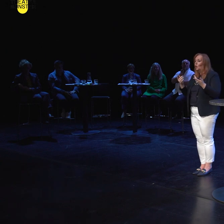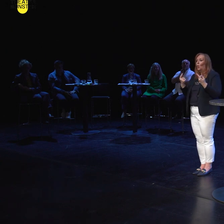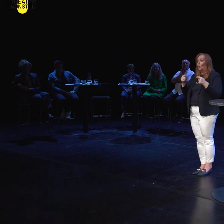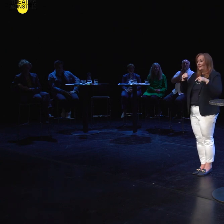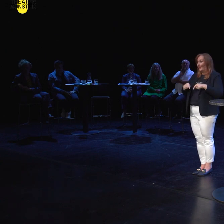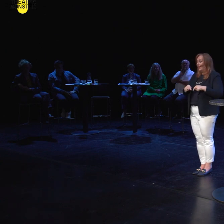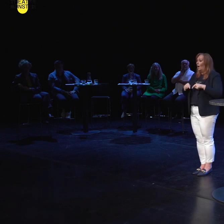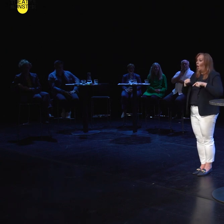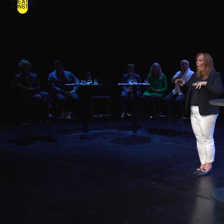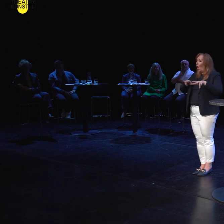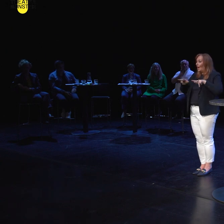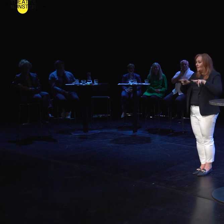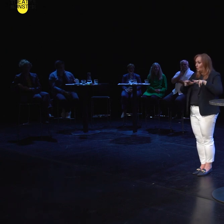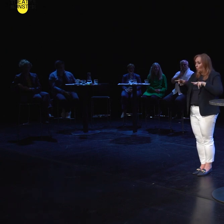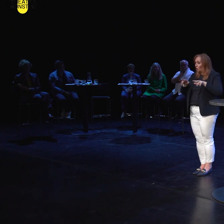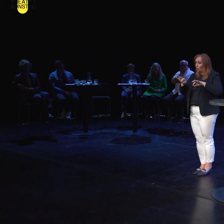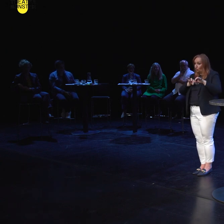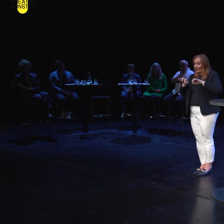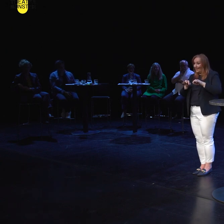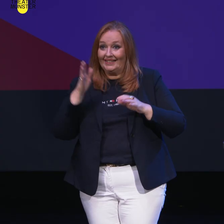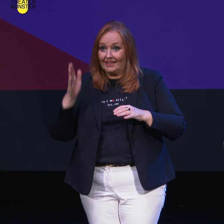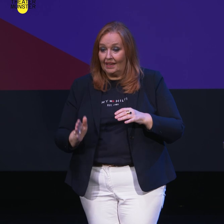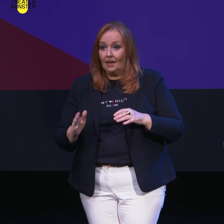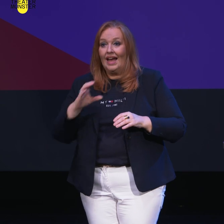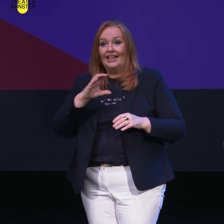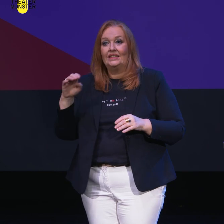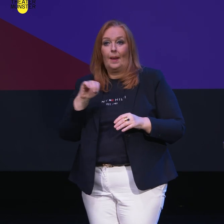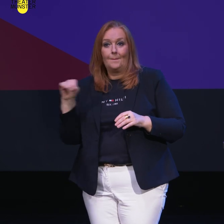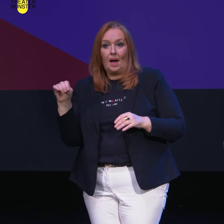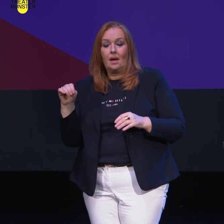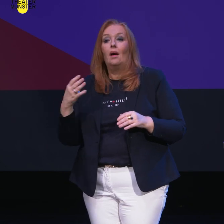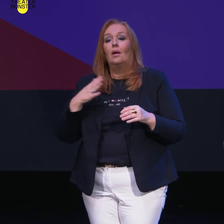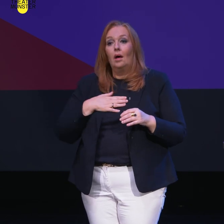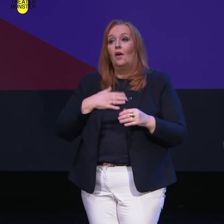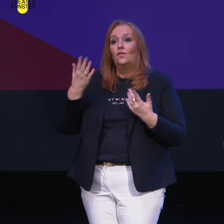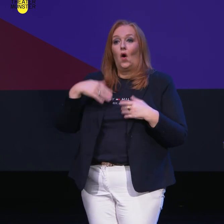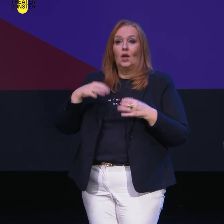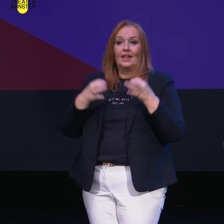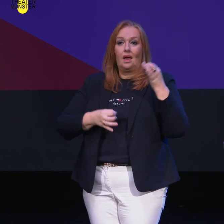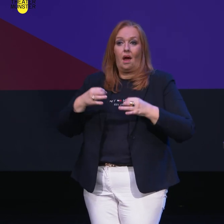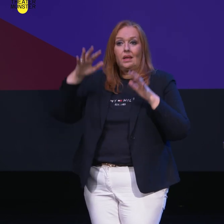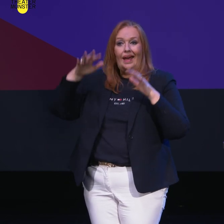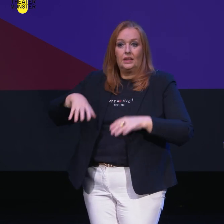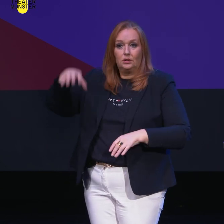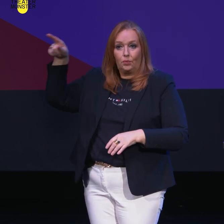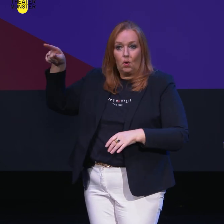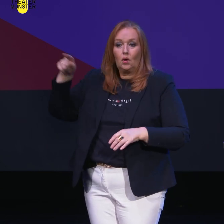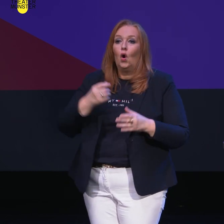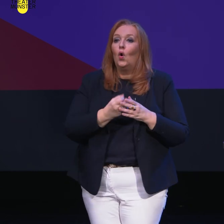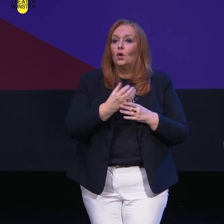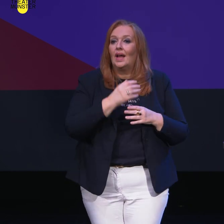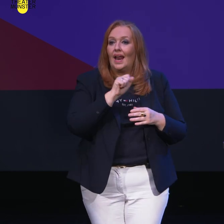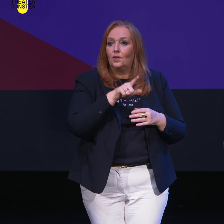neben mir auf der organisatorischen und strategischen Seite steht Christian Mayer, der zu uns aus Theater Regensburg kommt und kulturelles Management an